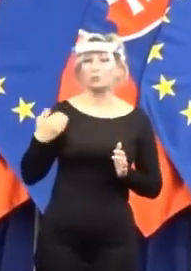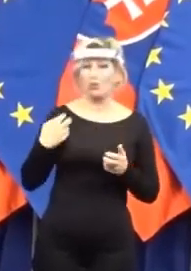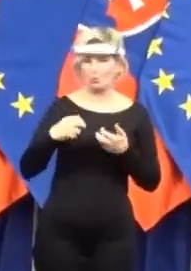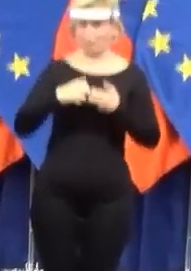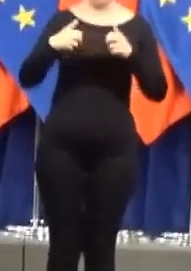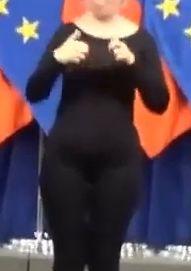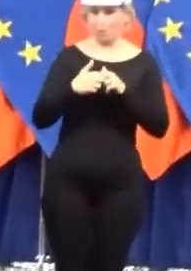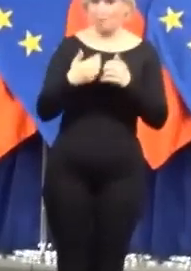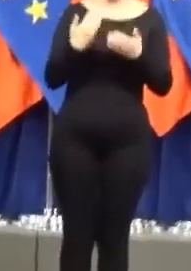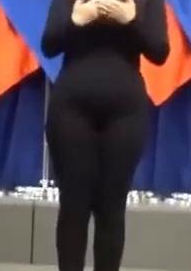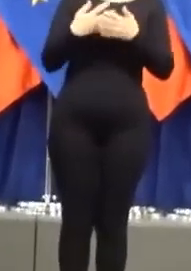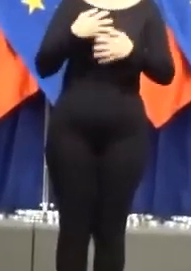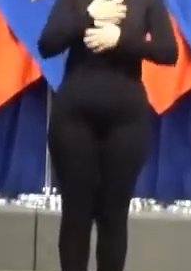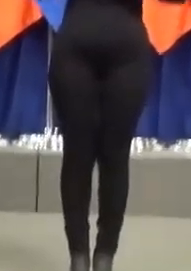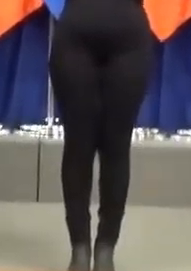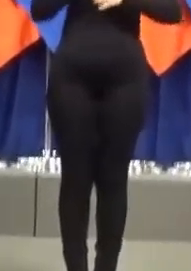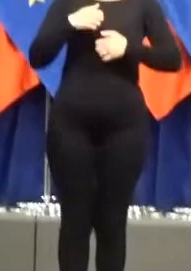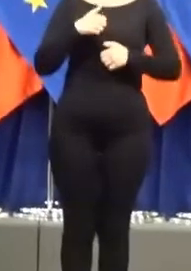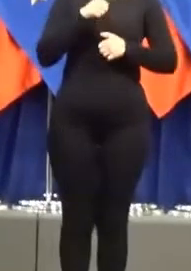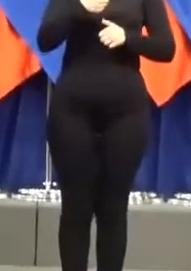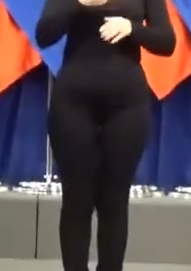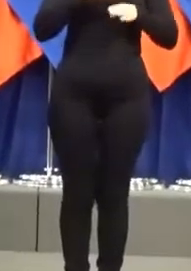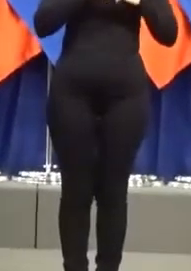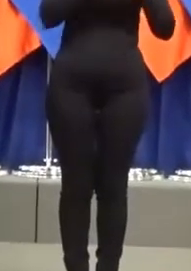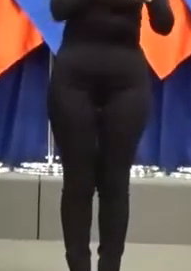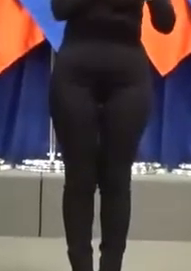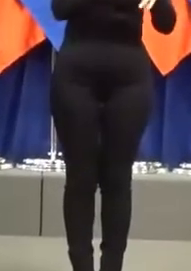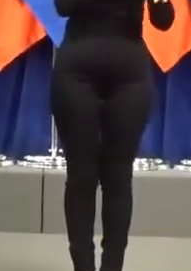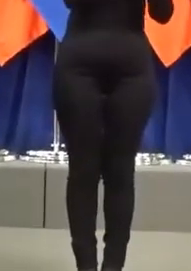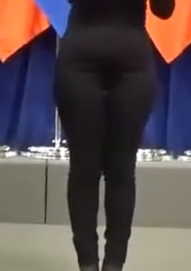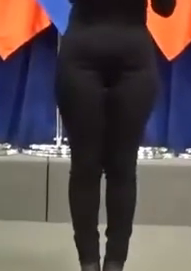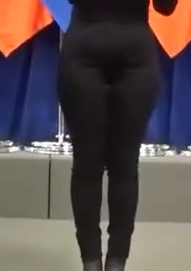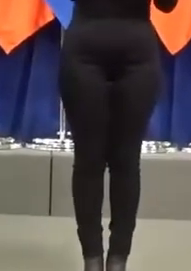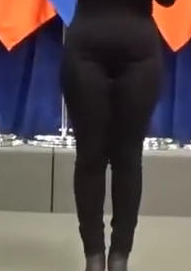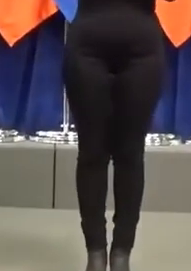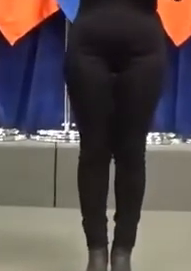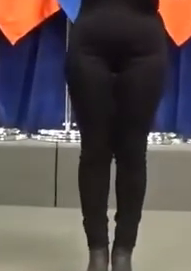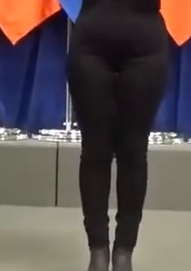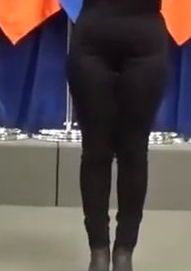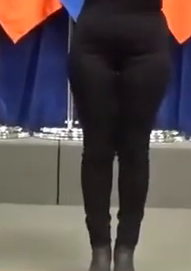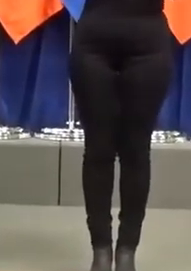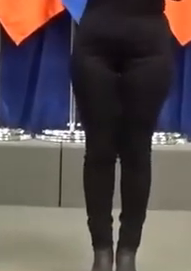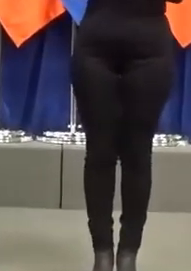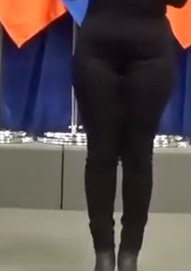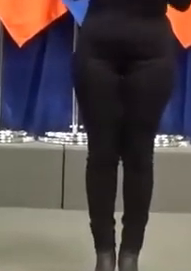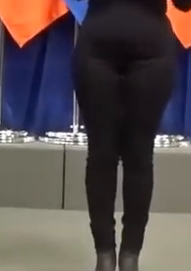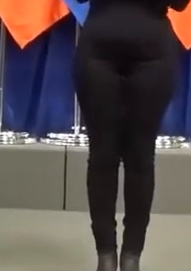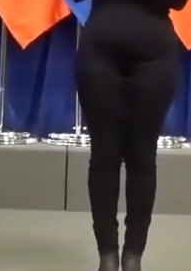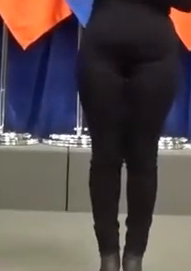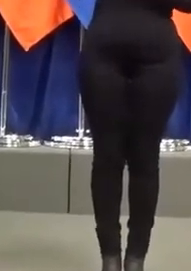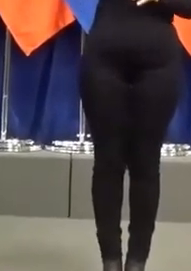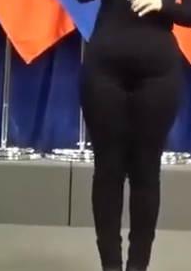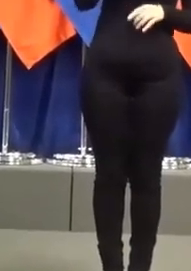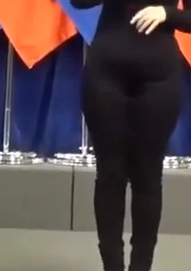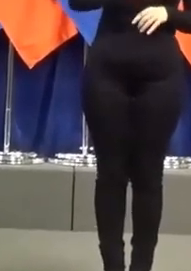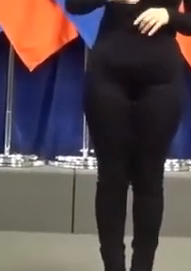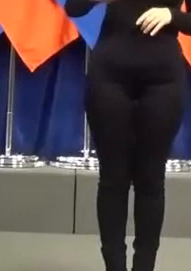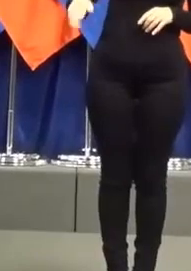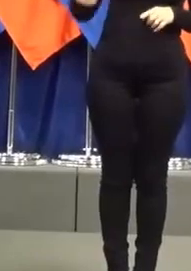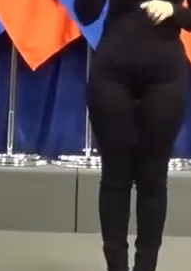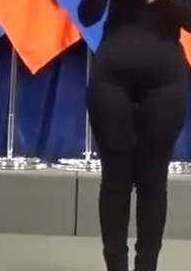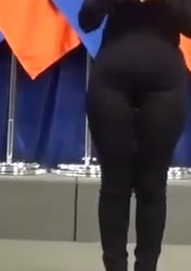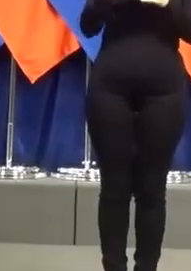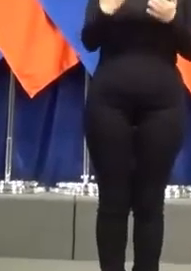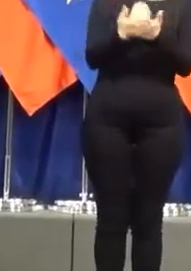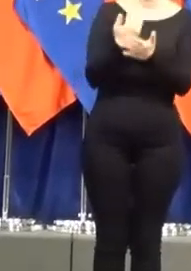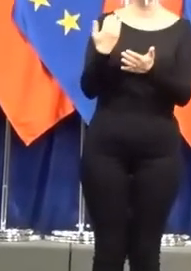v prvom rade rodičom a učiteľom v strane vzdelávania, aby sme prinášali stále nové a nové portály a online